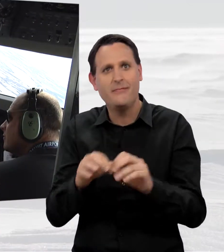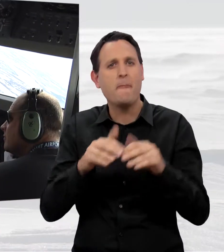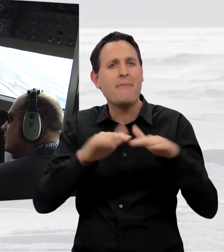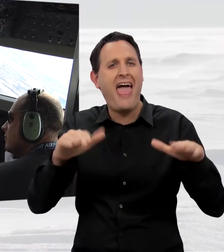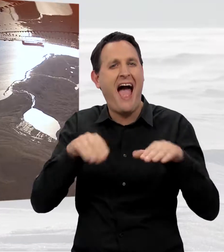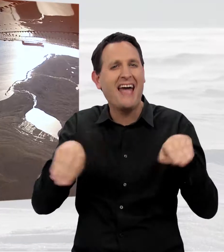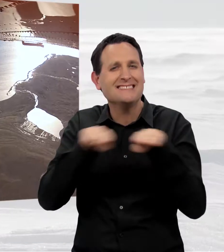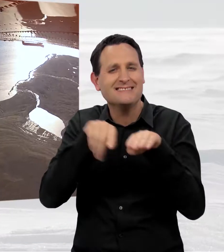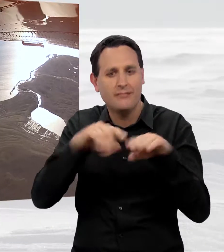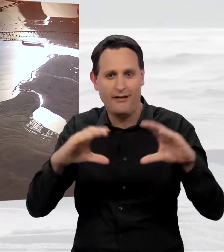Dicke von Meereis.